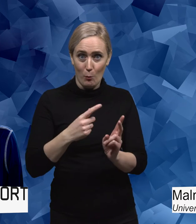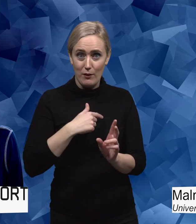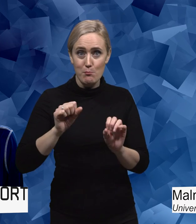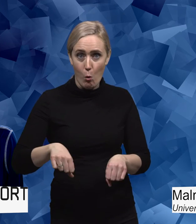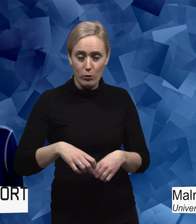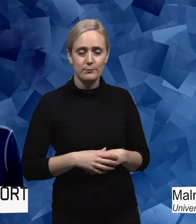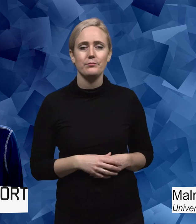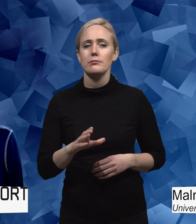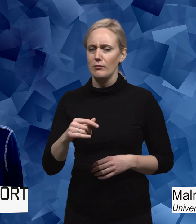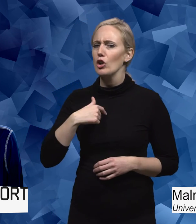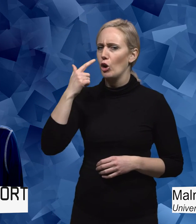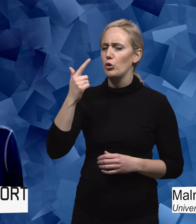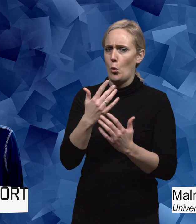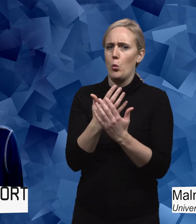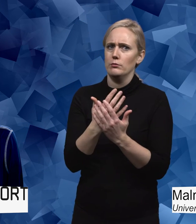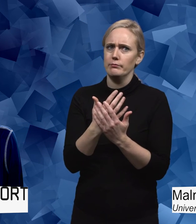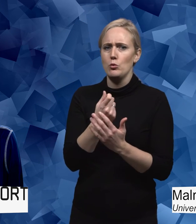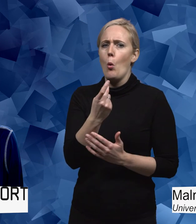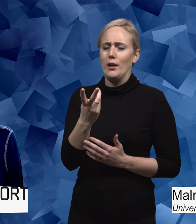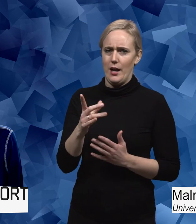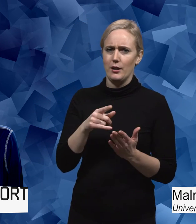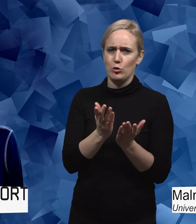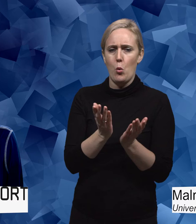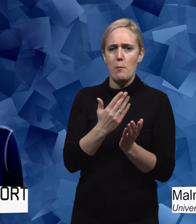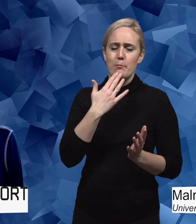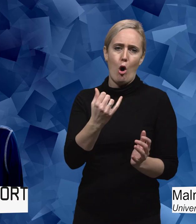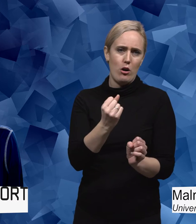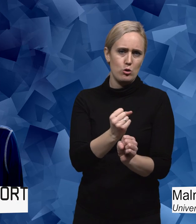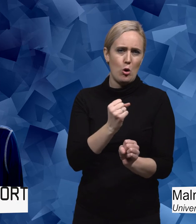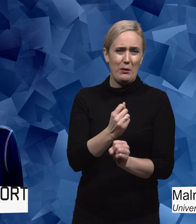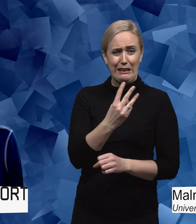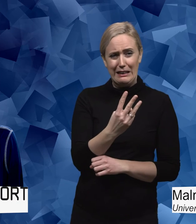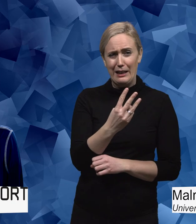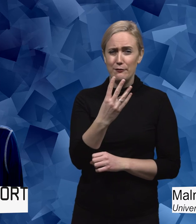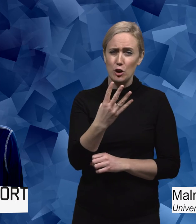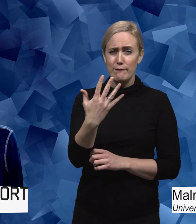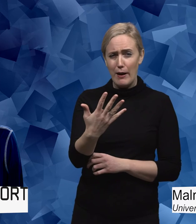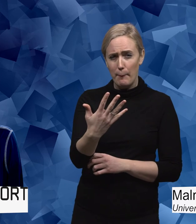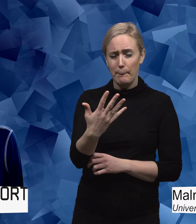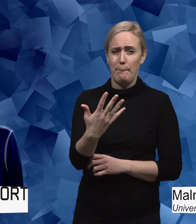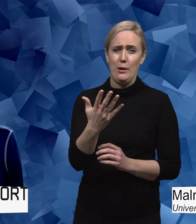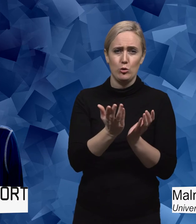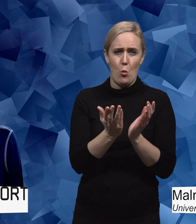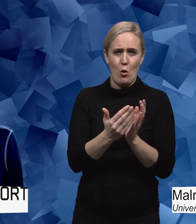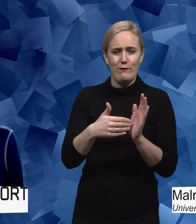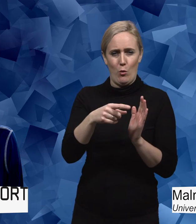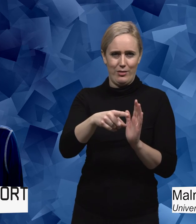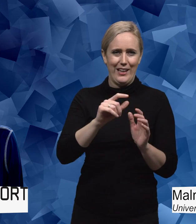skolor gör ett bra jobb. Kanske, jag vet inte, 3-4-5 stycken av de här skolorna idrottslärarutbildningarna tyckte jag hade